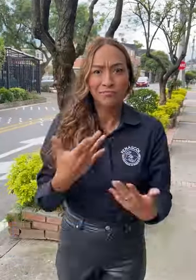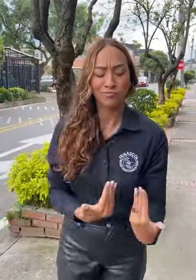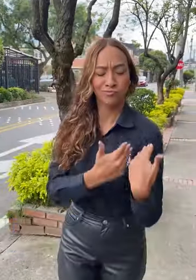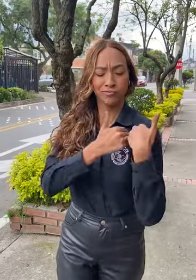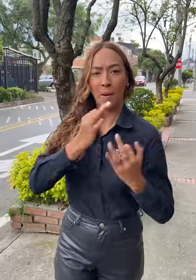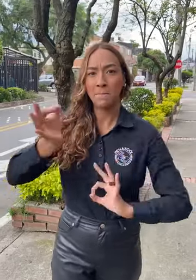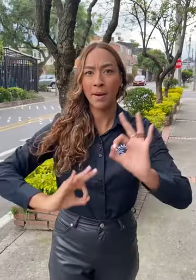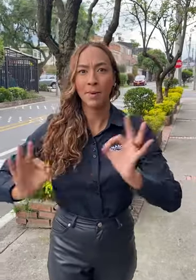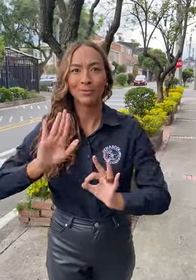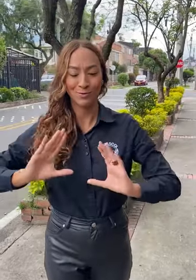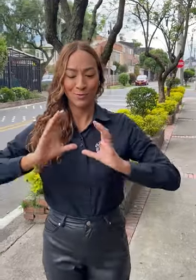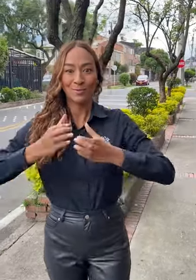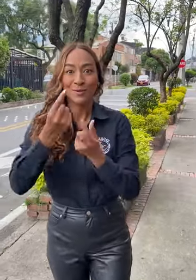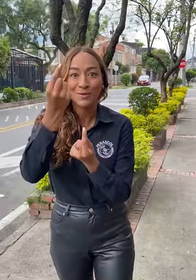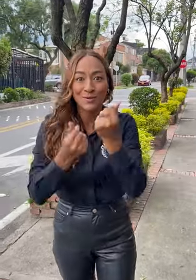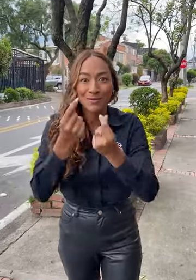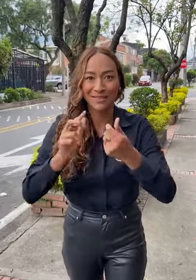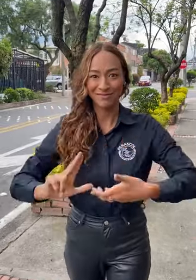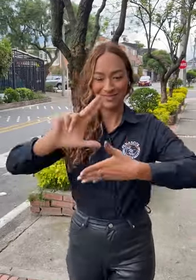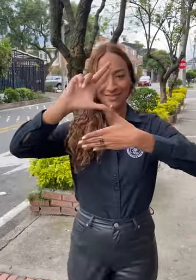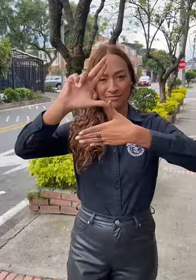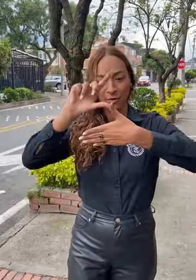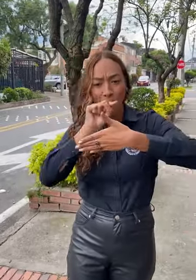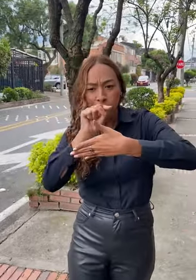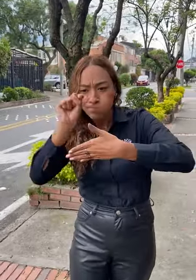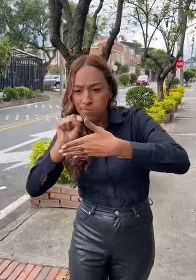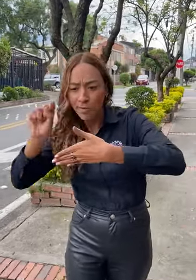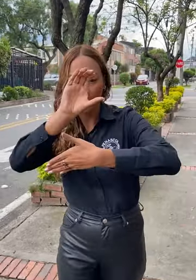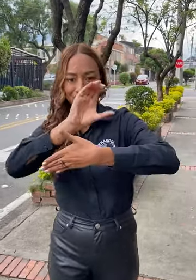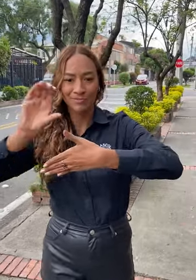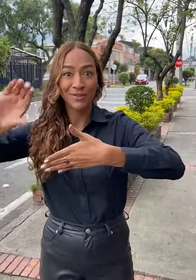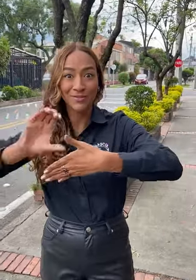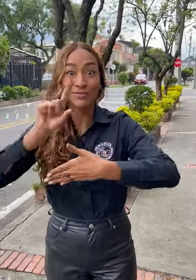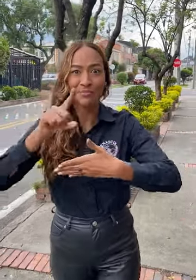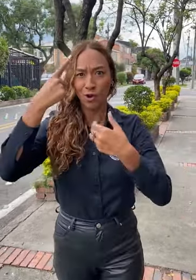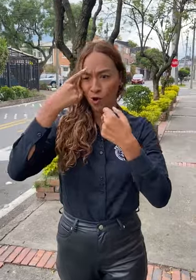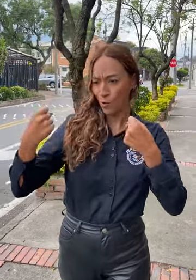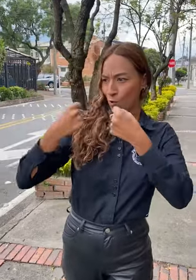Económica para América Latina y el Caribe Cepal, en conjunto con el Gobierno de Colombia,